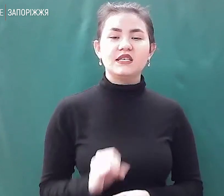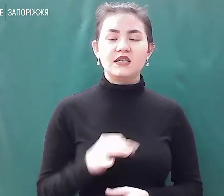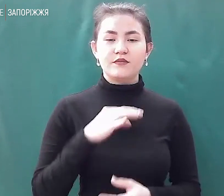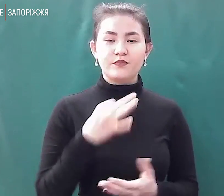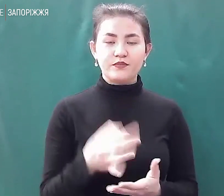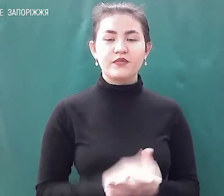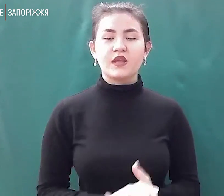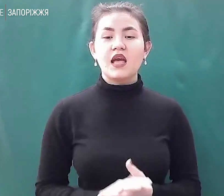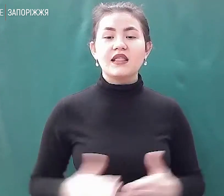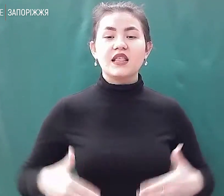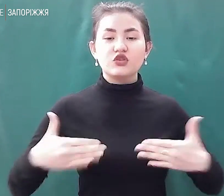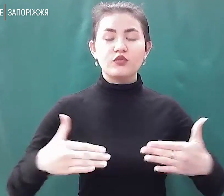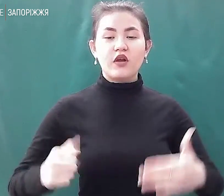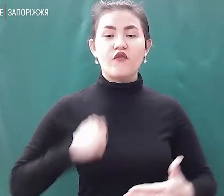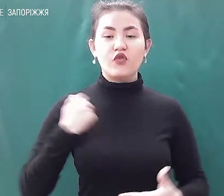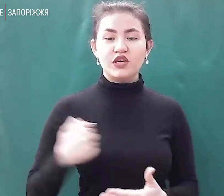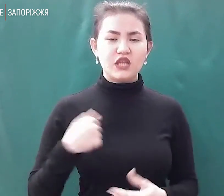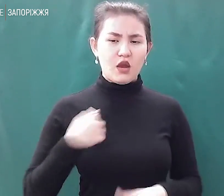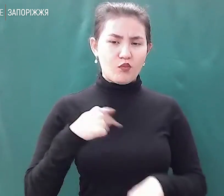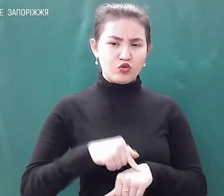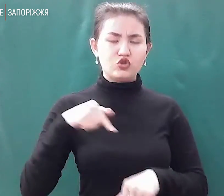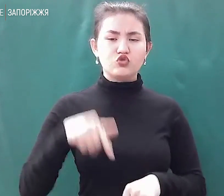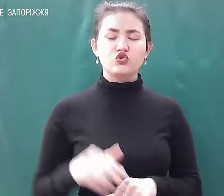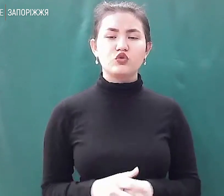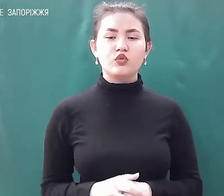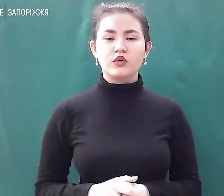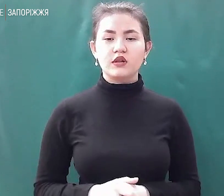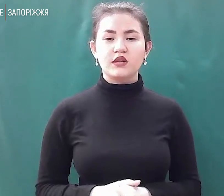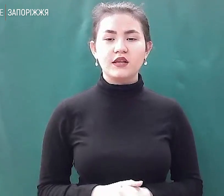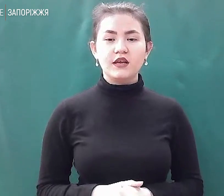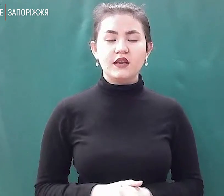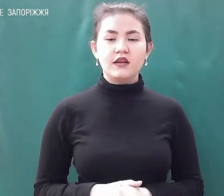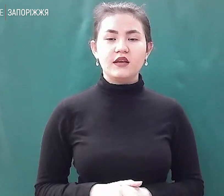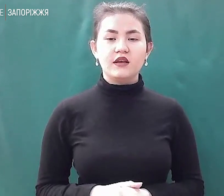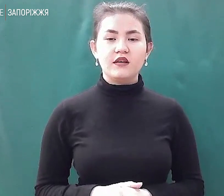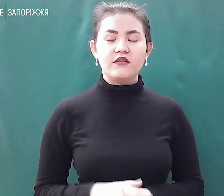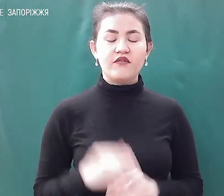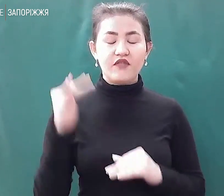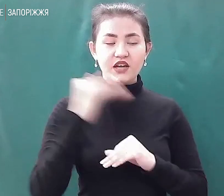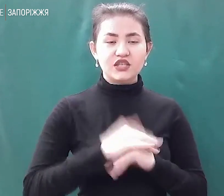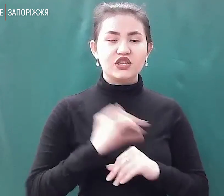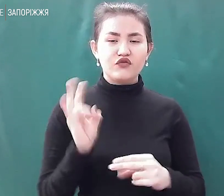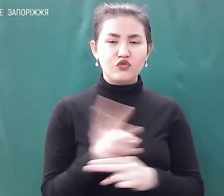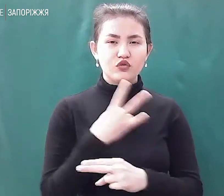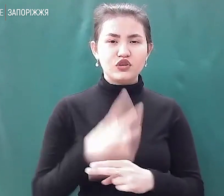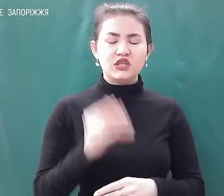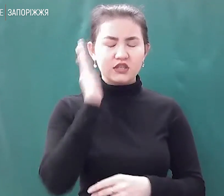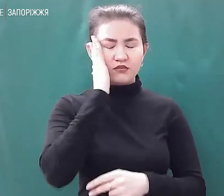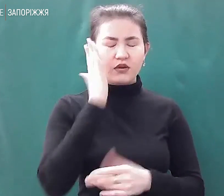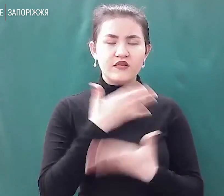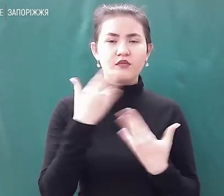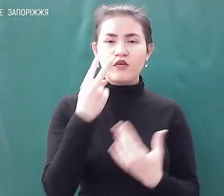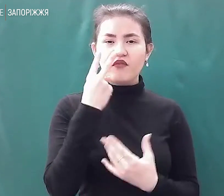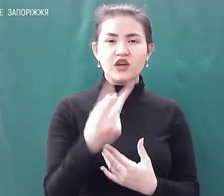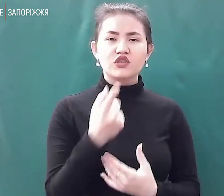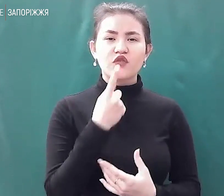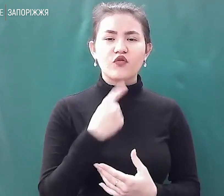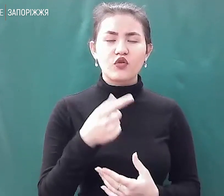війни, я відчував угод. Те, що війна почалася, я відчув ввечері, і вночі майже не спав, і бачив крок за кроком, як починається війна.